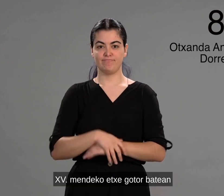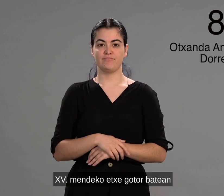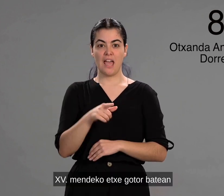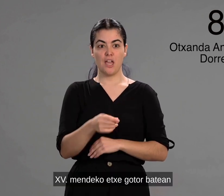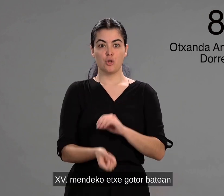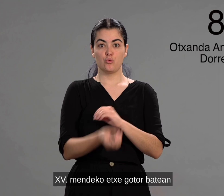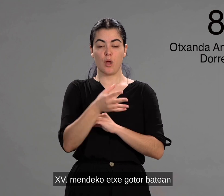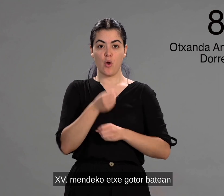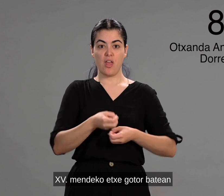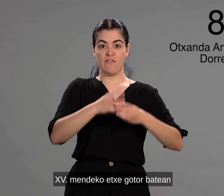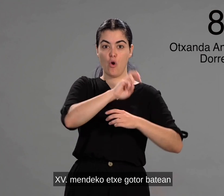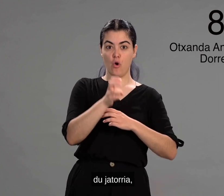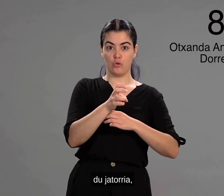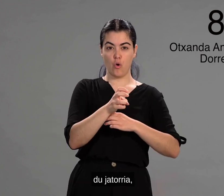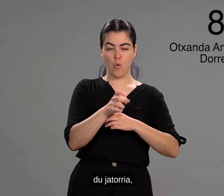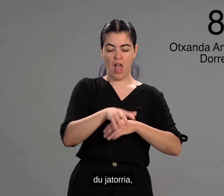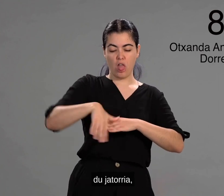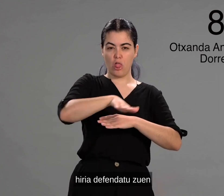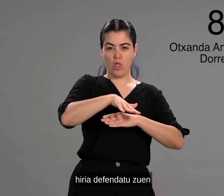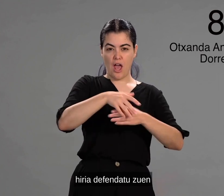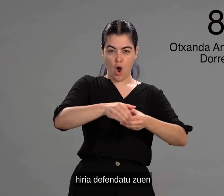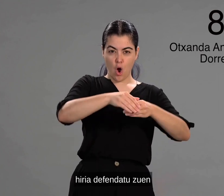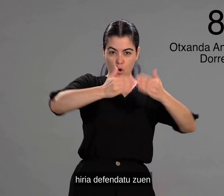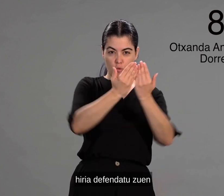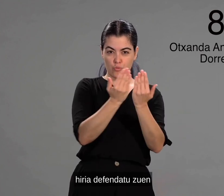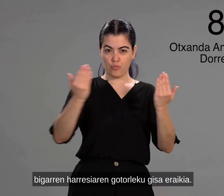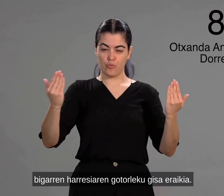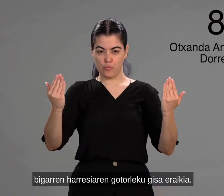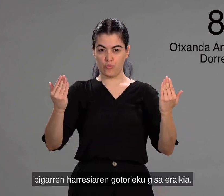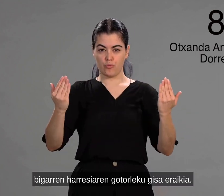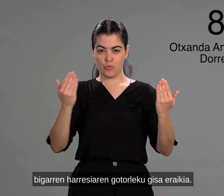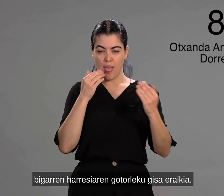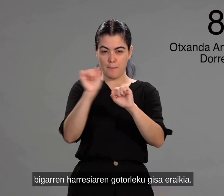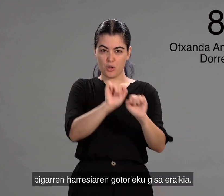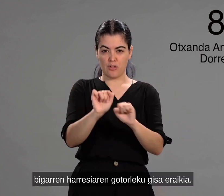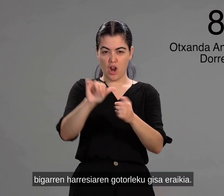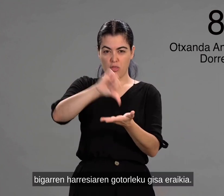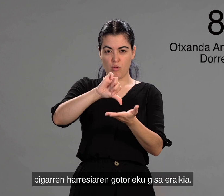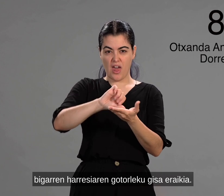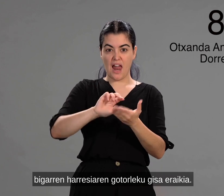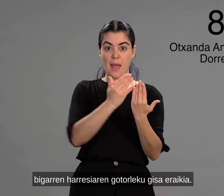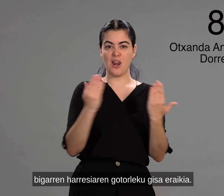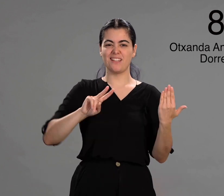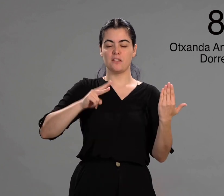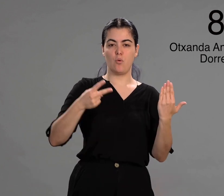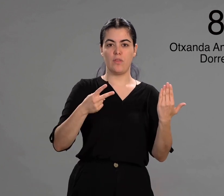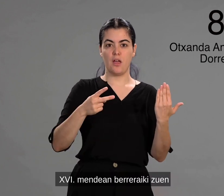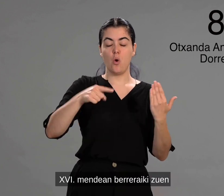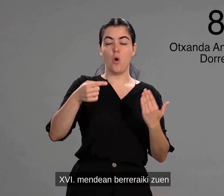garren mendeko etxe gotorbatean du jatorria, iria defendatu zuen bigarren arresiaren gotorleku gisa eraikia. Amasei